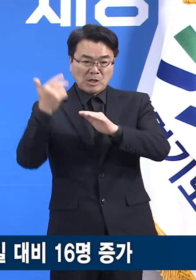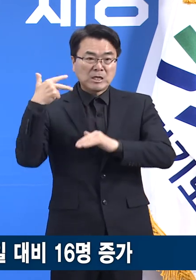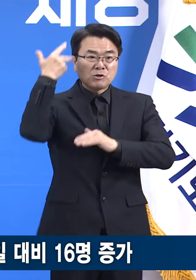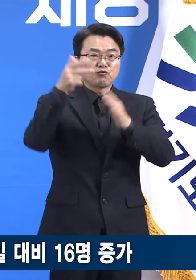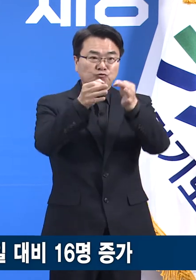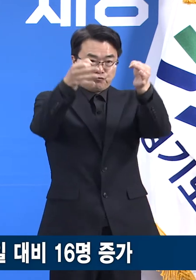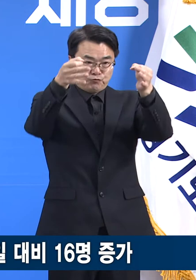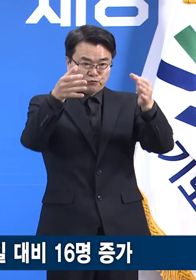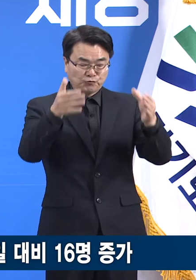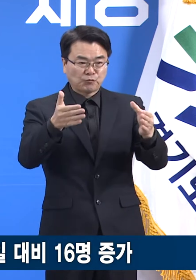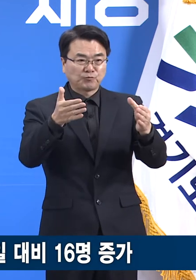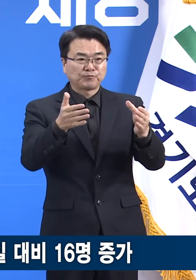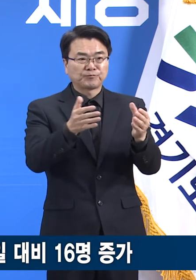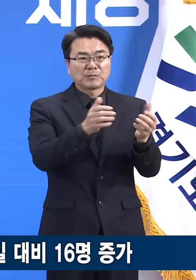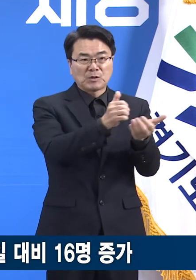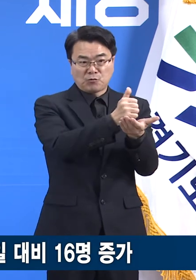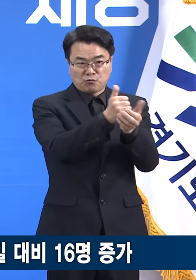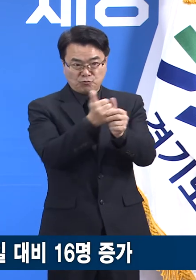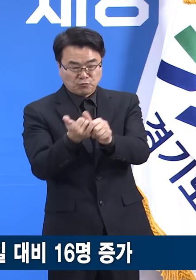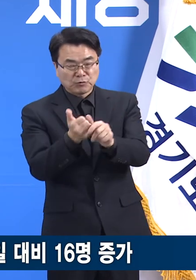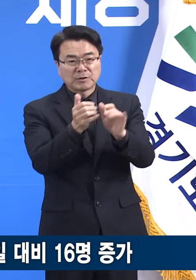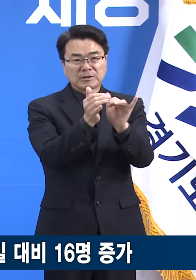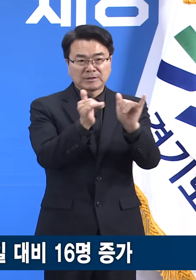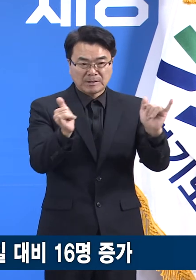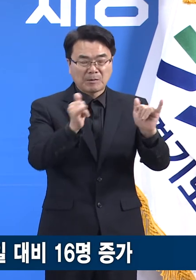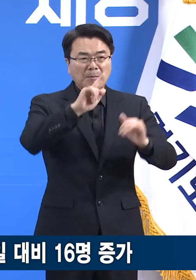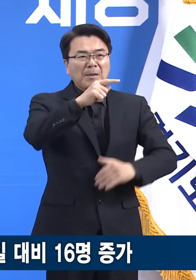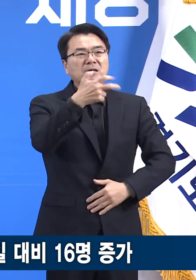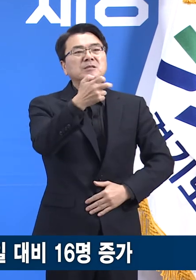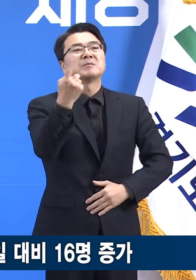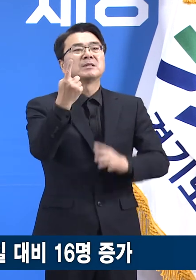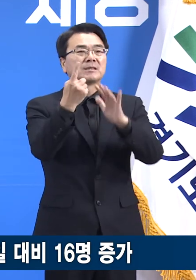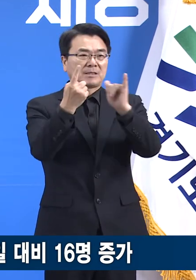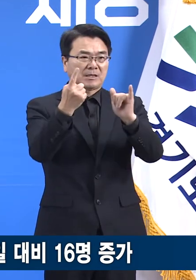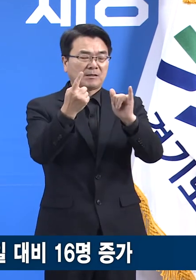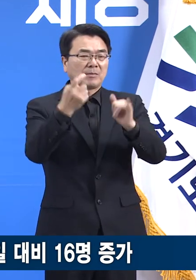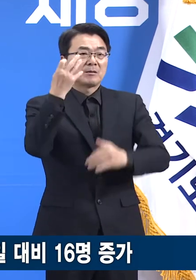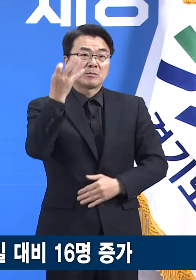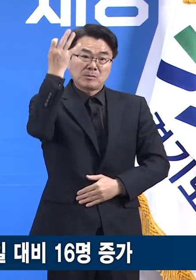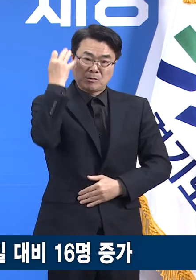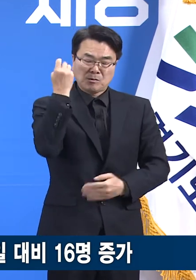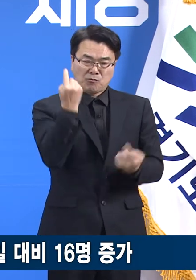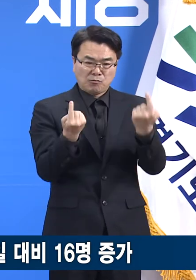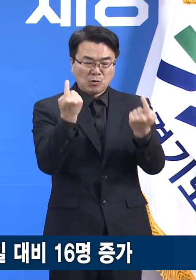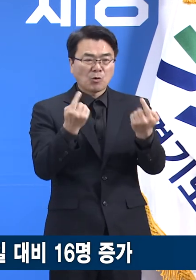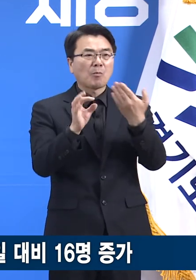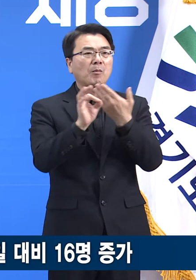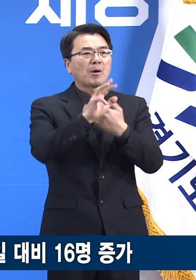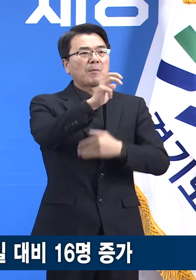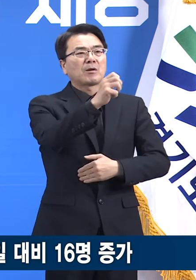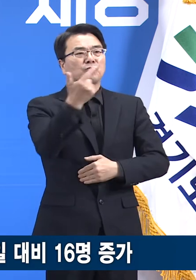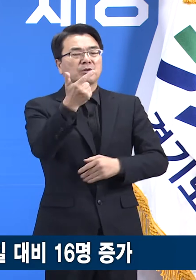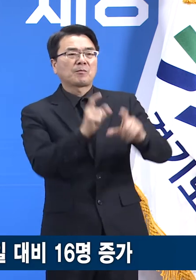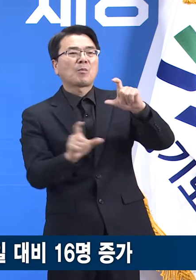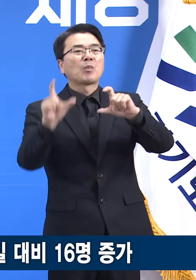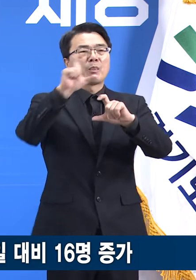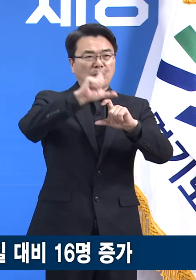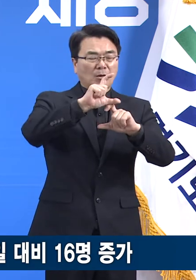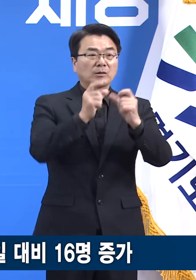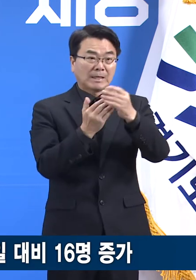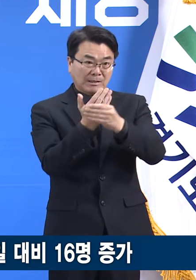한 주간 발생한 도내 사망자는 171명으로 전주 135명 대비 36명 증가했습니다.